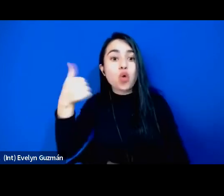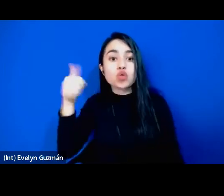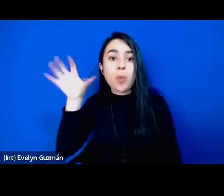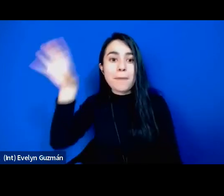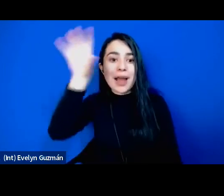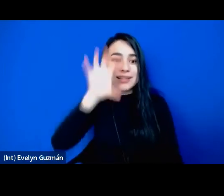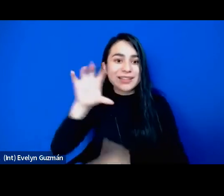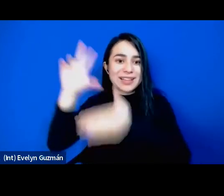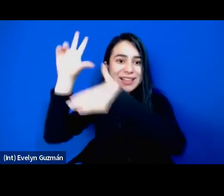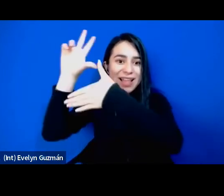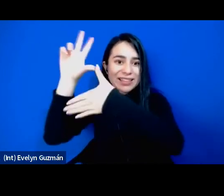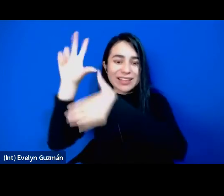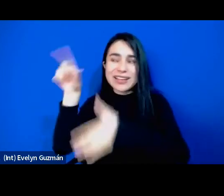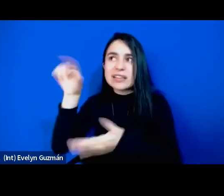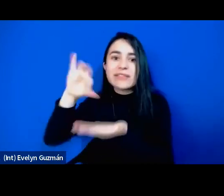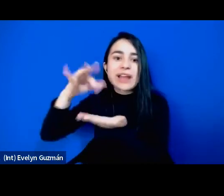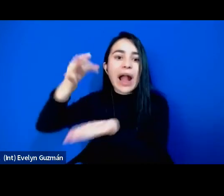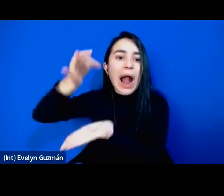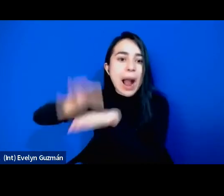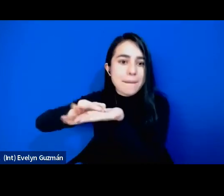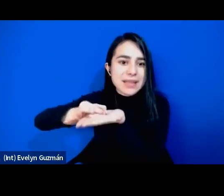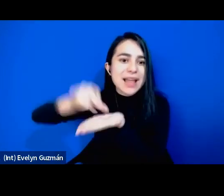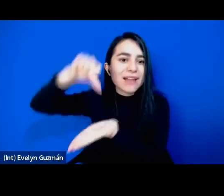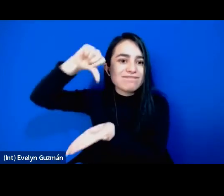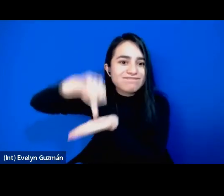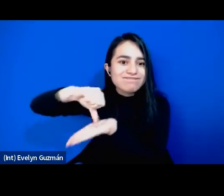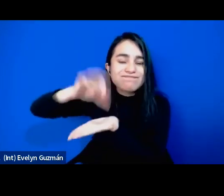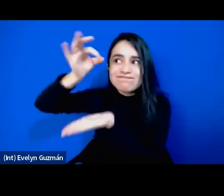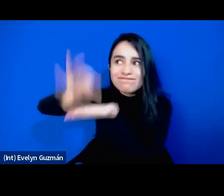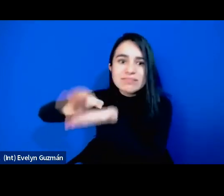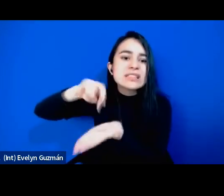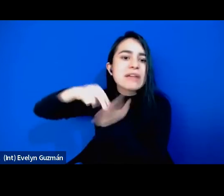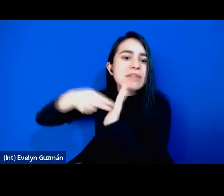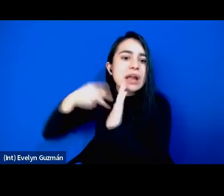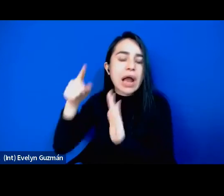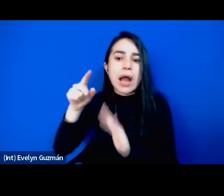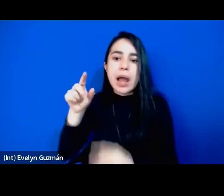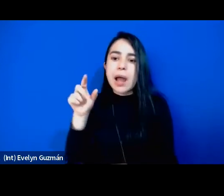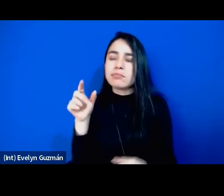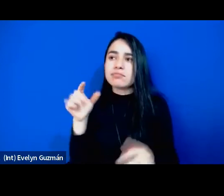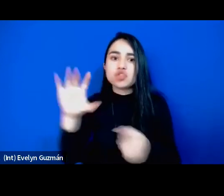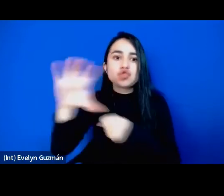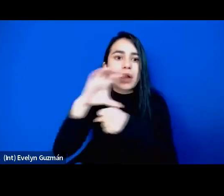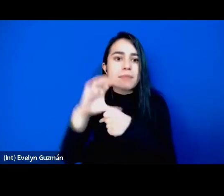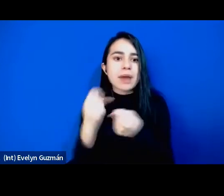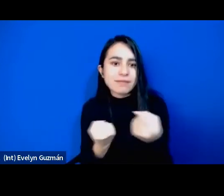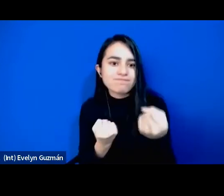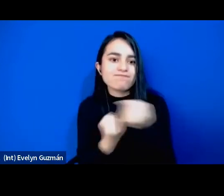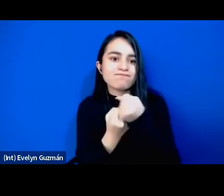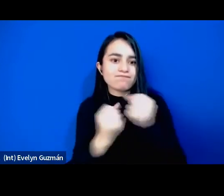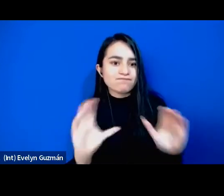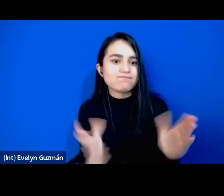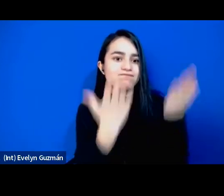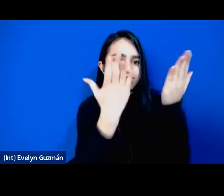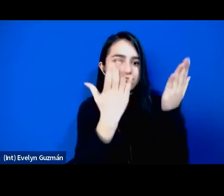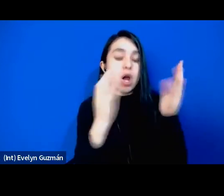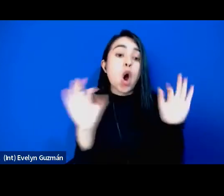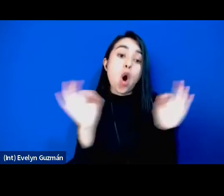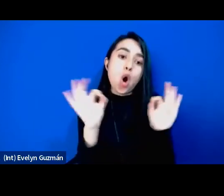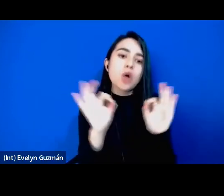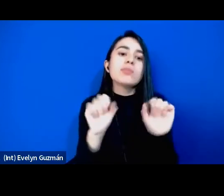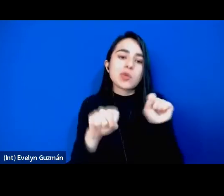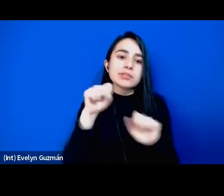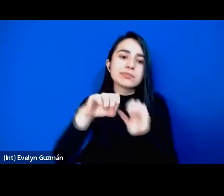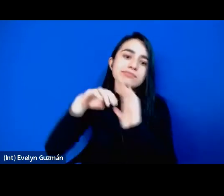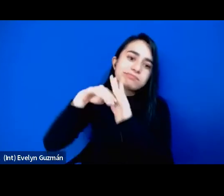latinoamericanos las capitales se vuelven estos lugares de este empujón empujón y bajón al mismo tiempo pero que